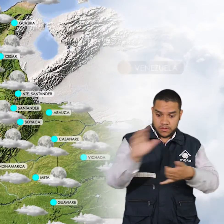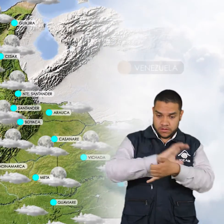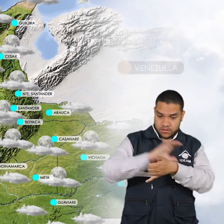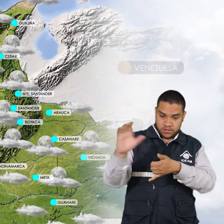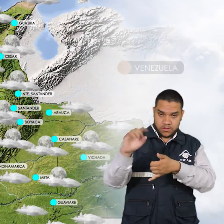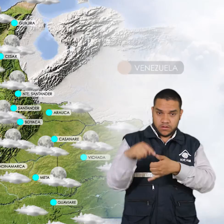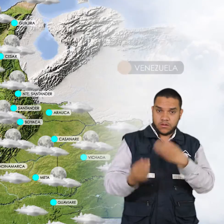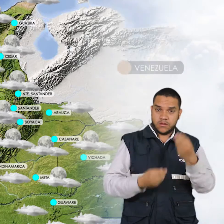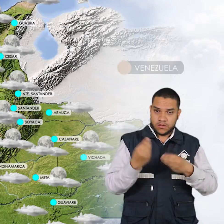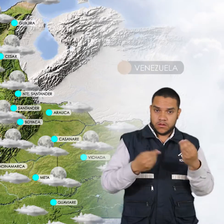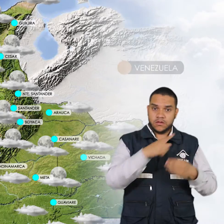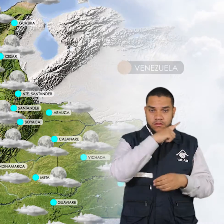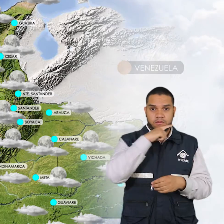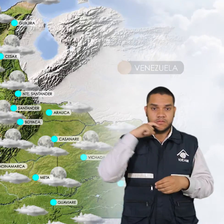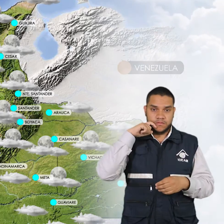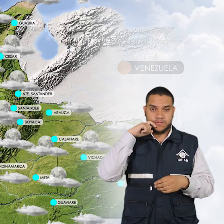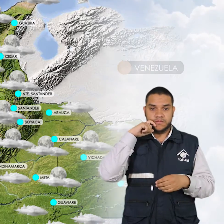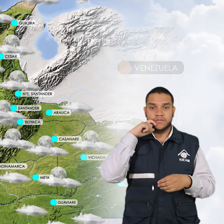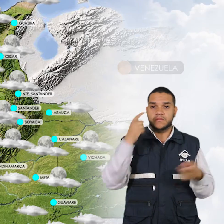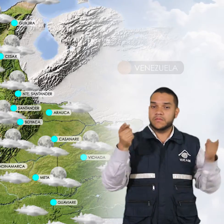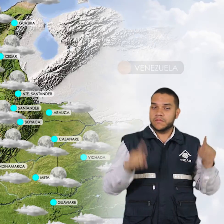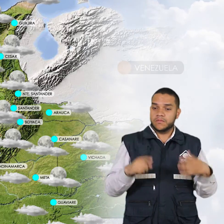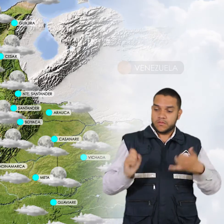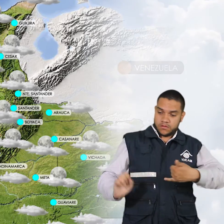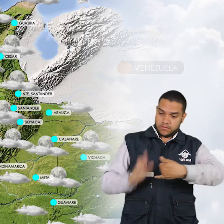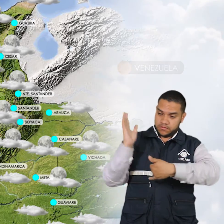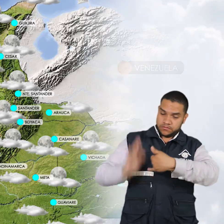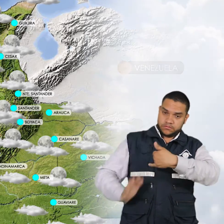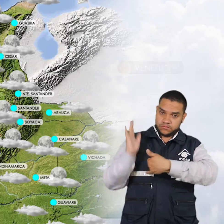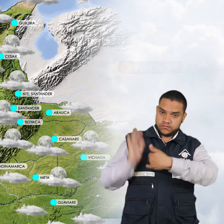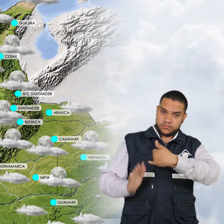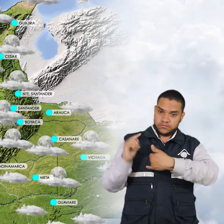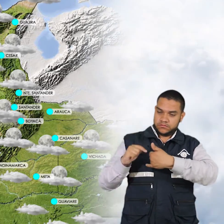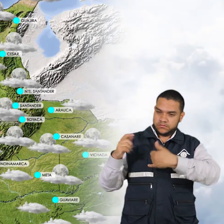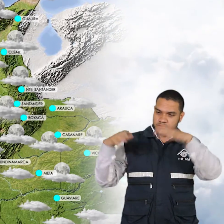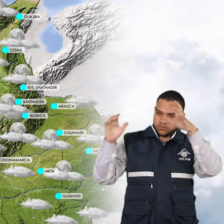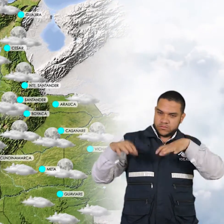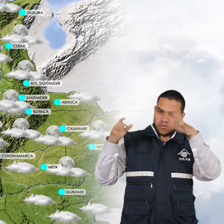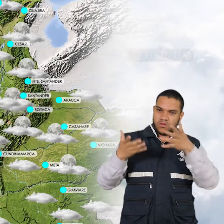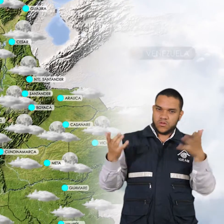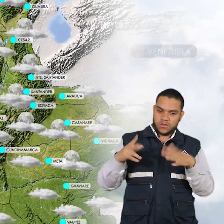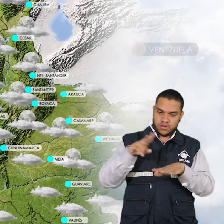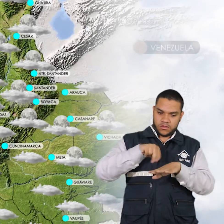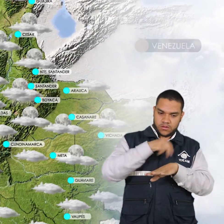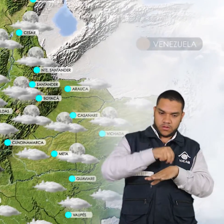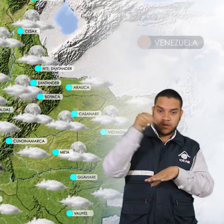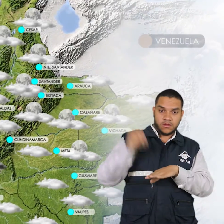prevalecerán las condiciones secas. En la región pacífica se estiman lluvias en el departamento de Nariño y precipitaciones